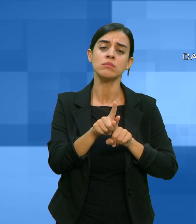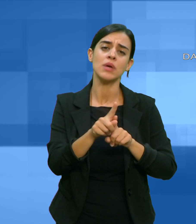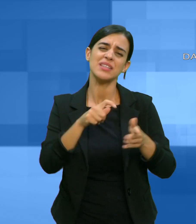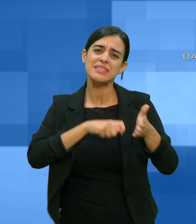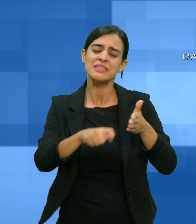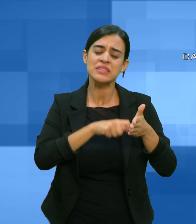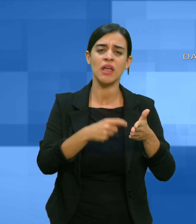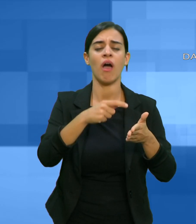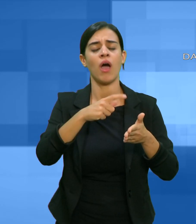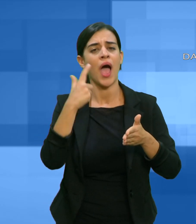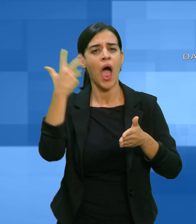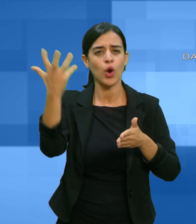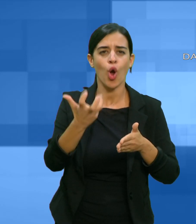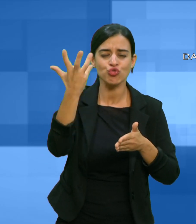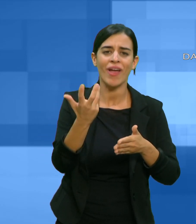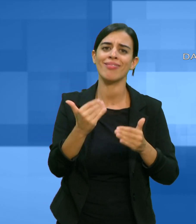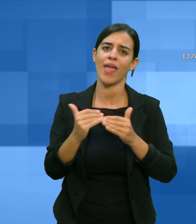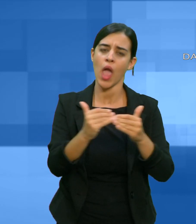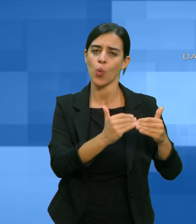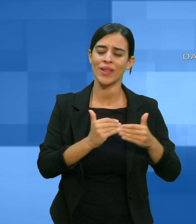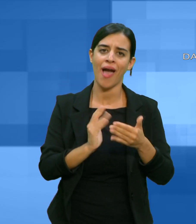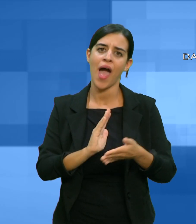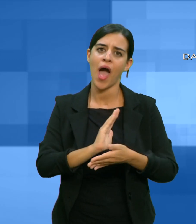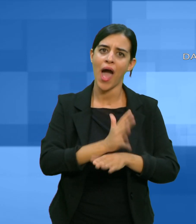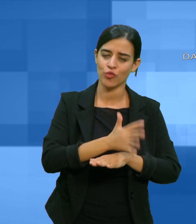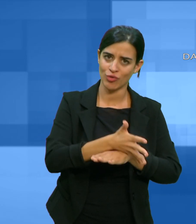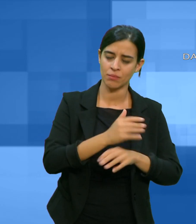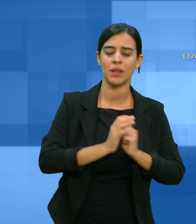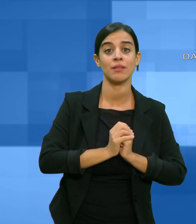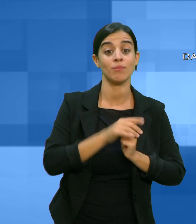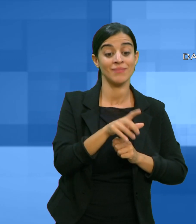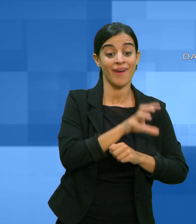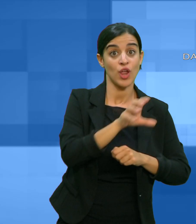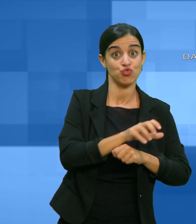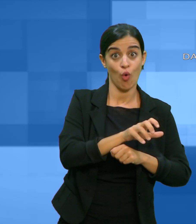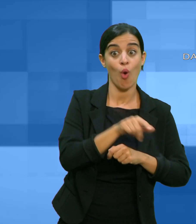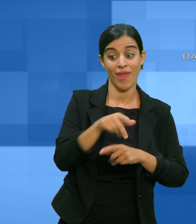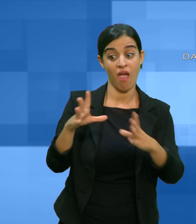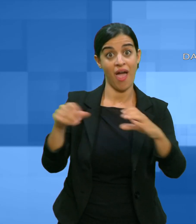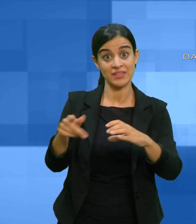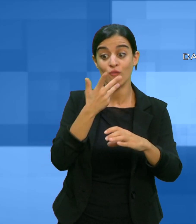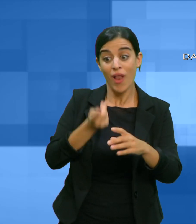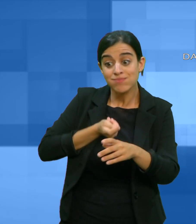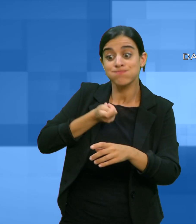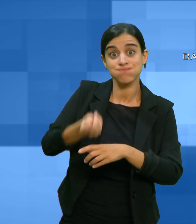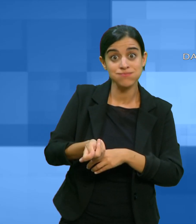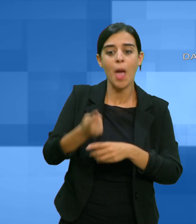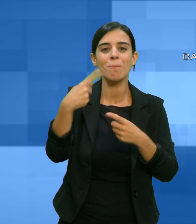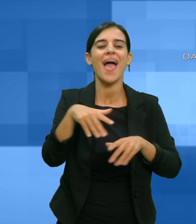'assunzione delle persone disabili in aggiunta a quelli previsti dalla norma nazionale